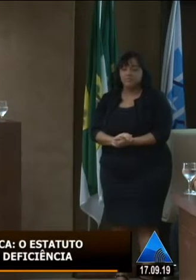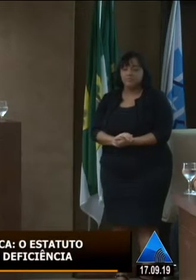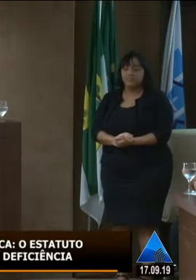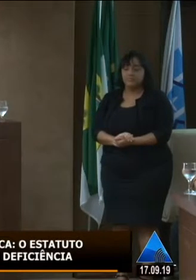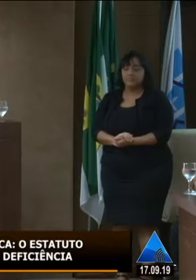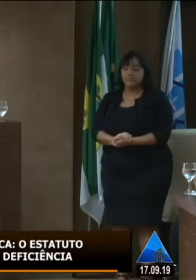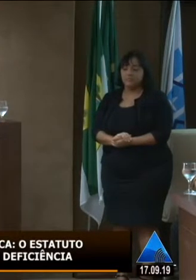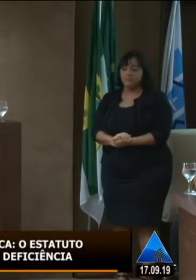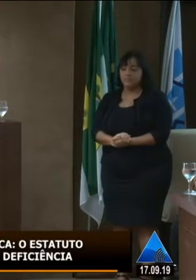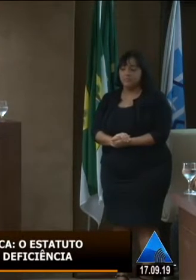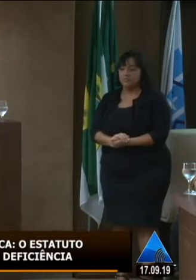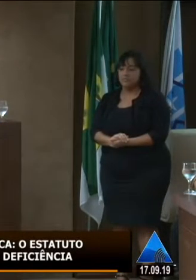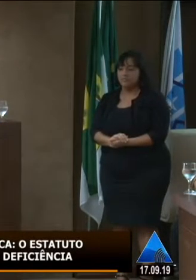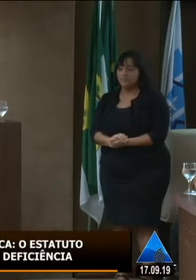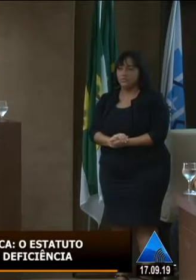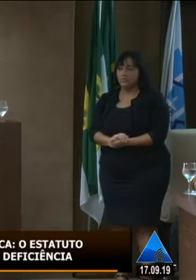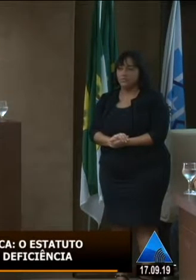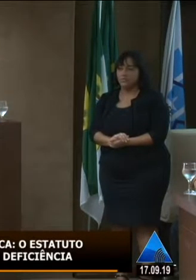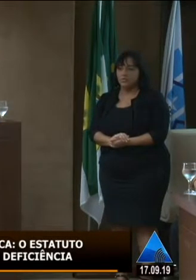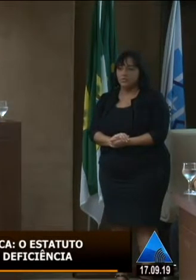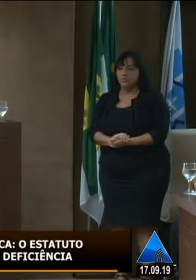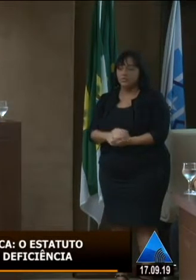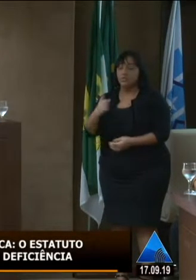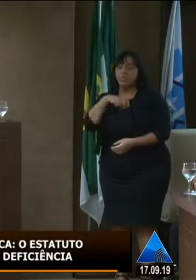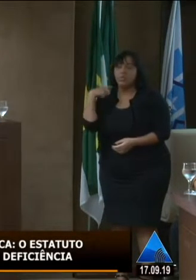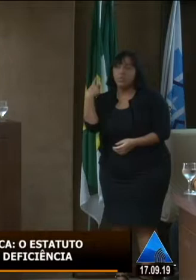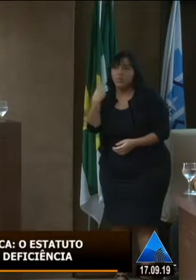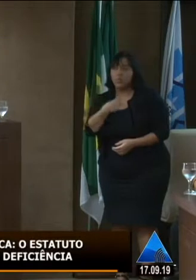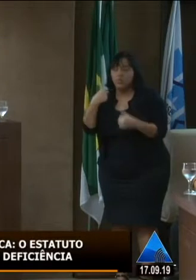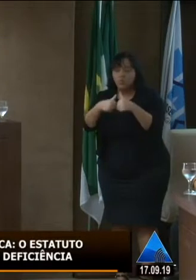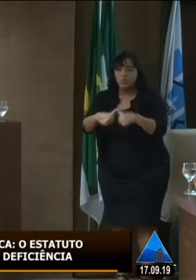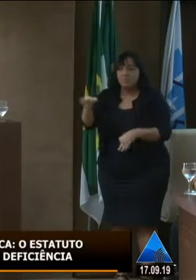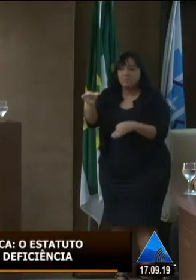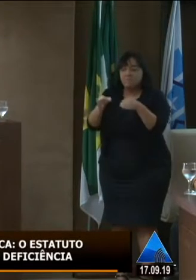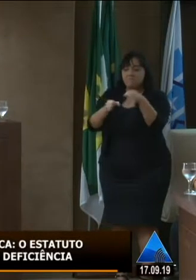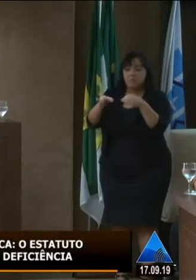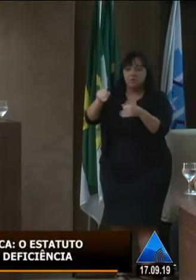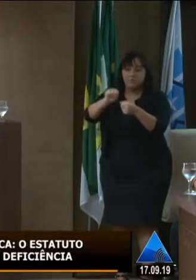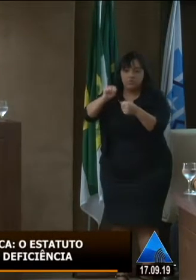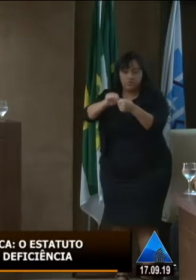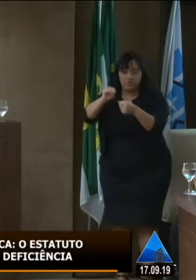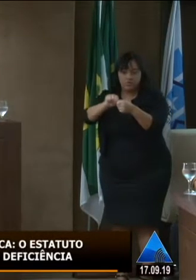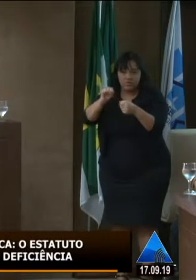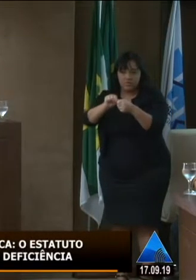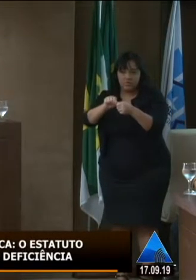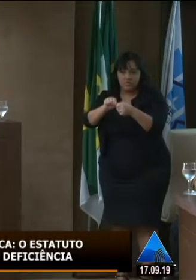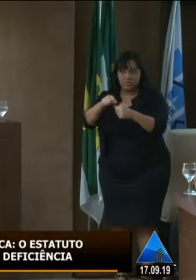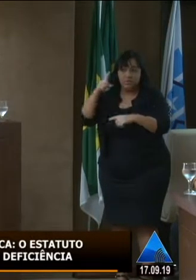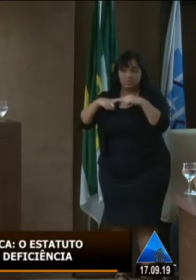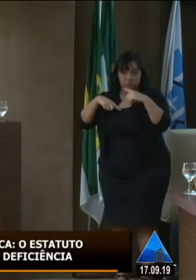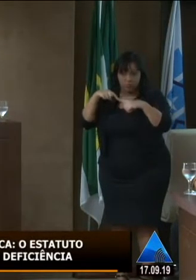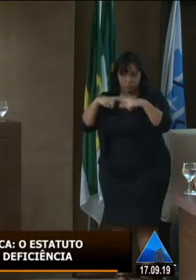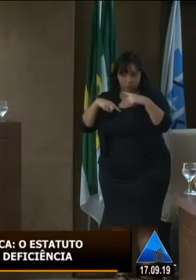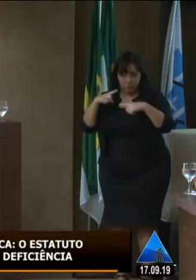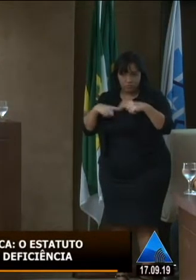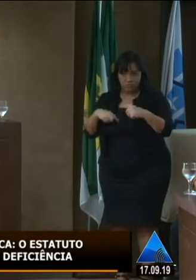Que eu me emociono. Nós estamos preparados para fazer com que a política chegue